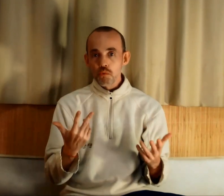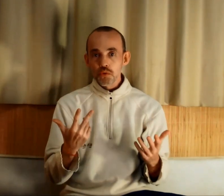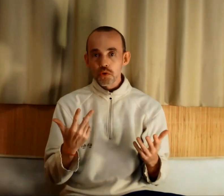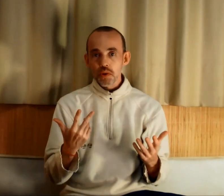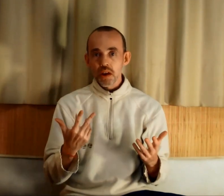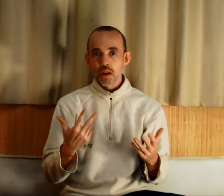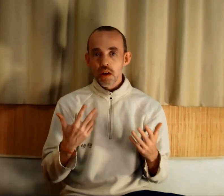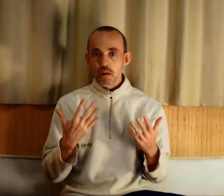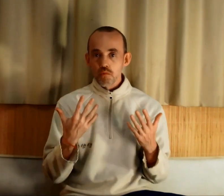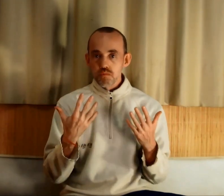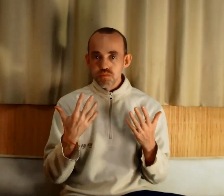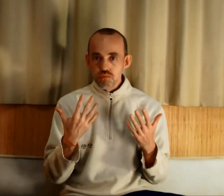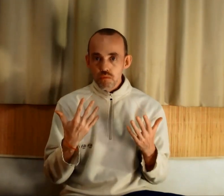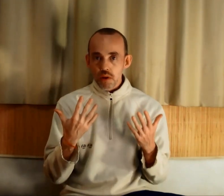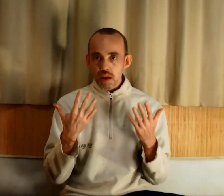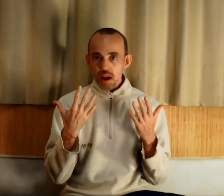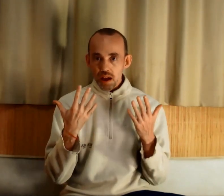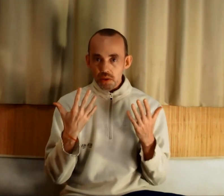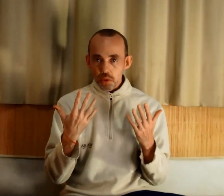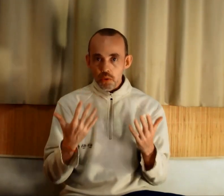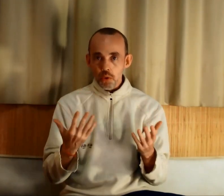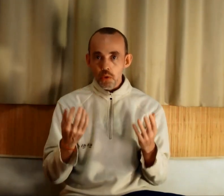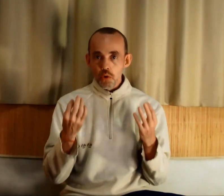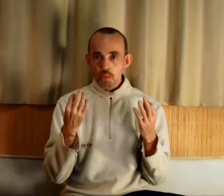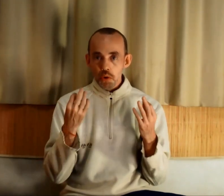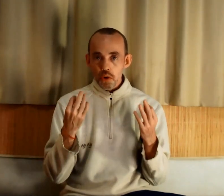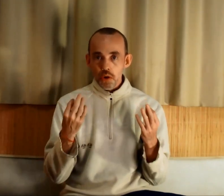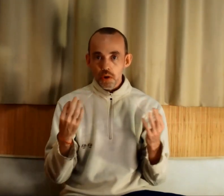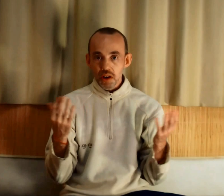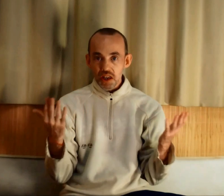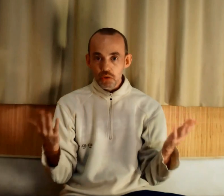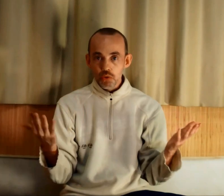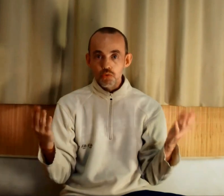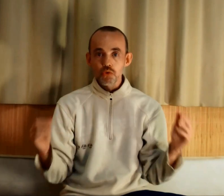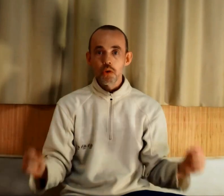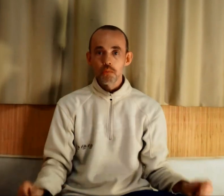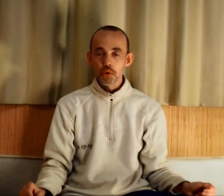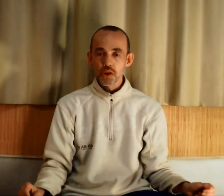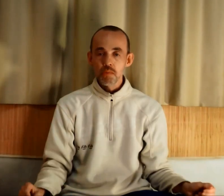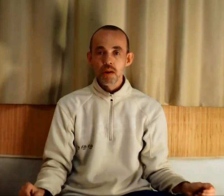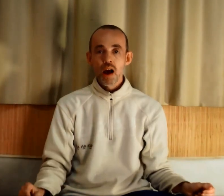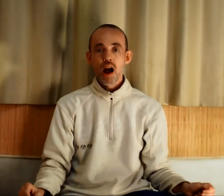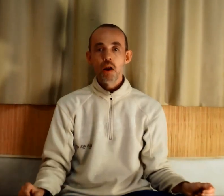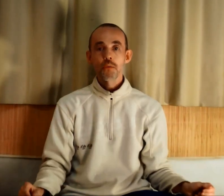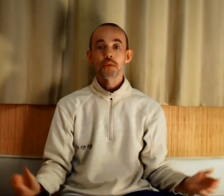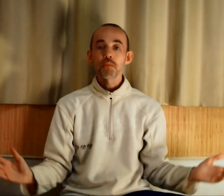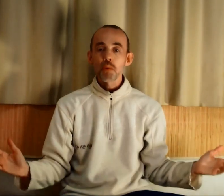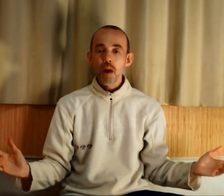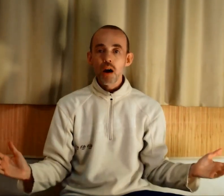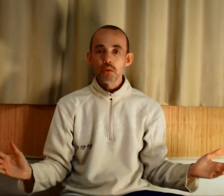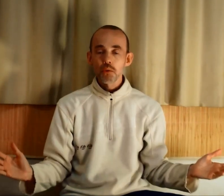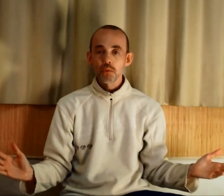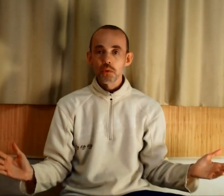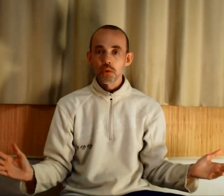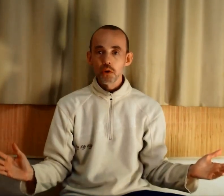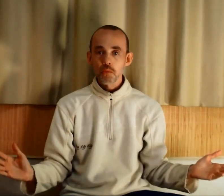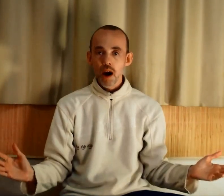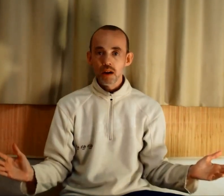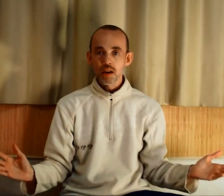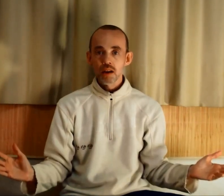où vous en soyez, vous pouvez être heureux. Le bonheur est toujours possible. Alors, faites-moi part de vos remarques